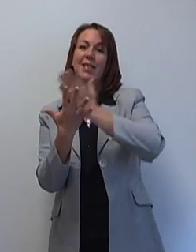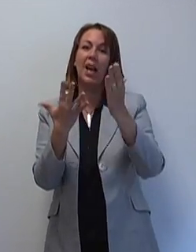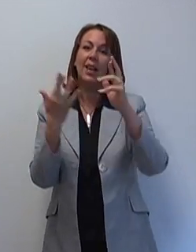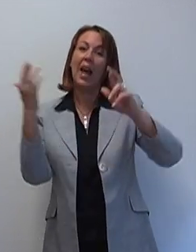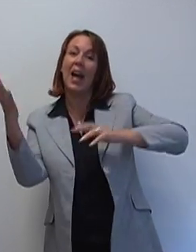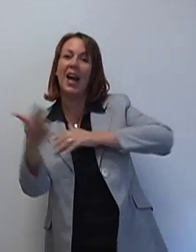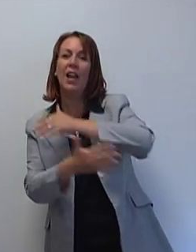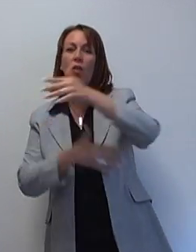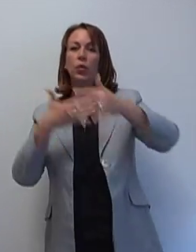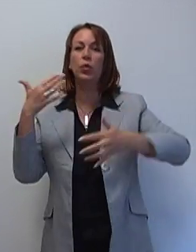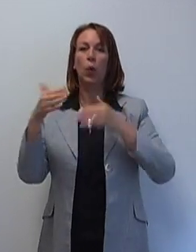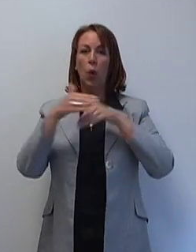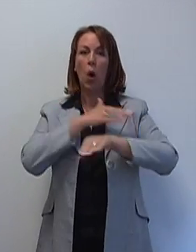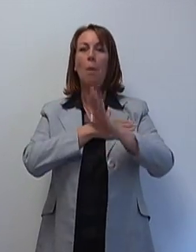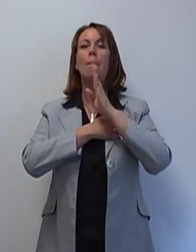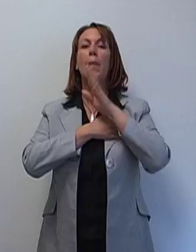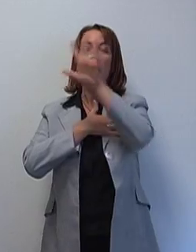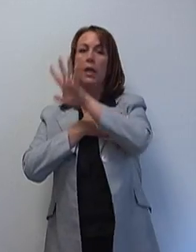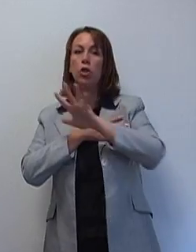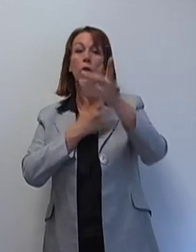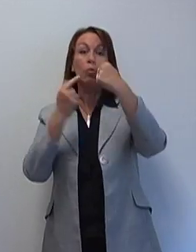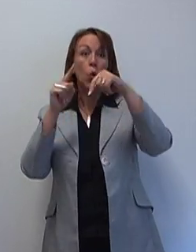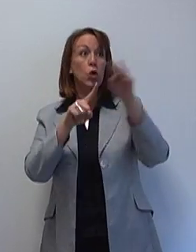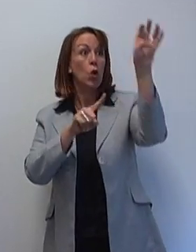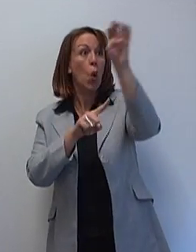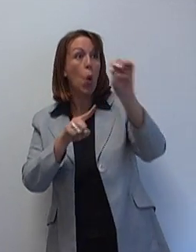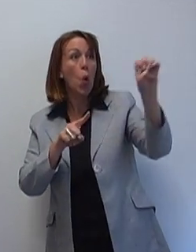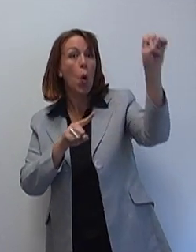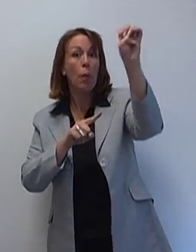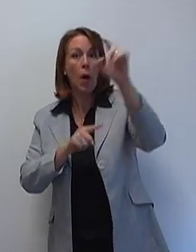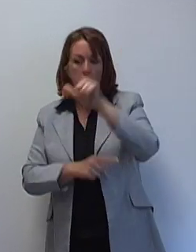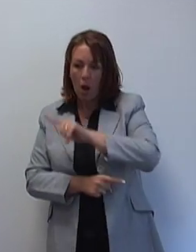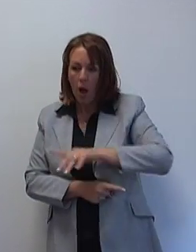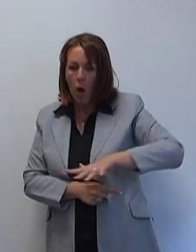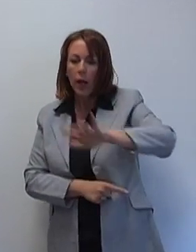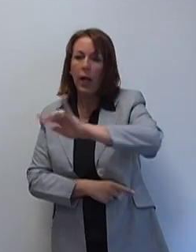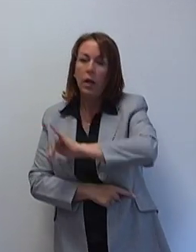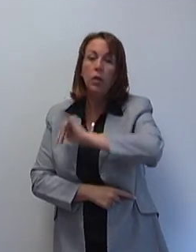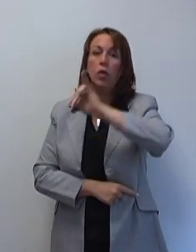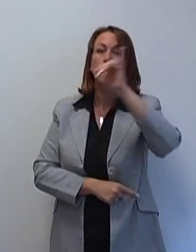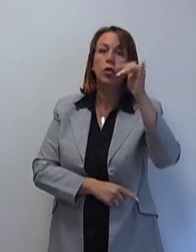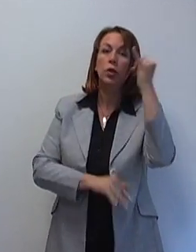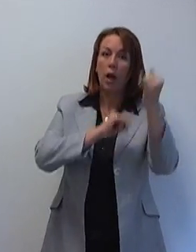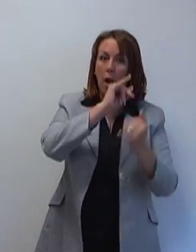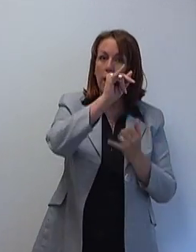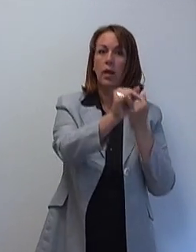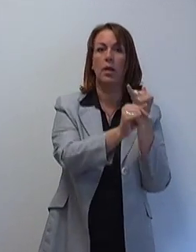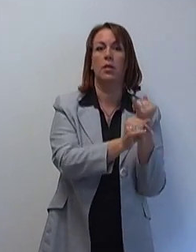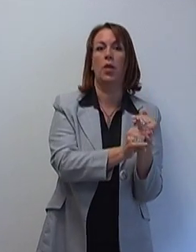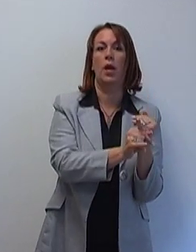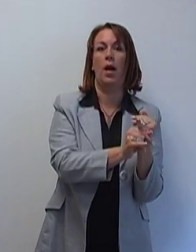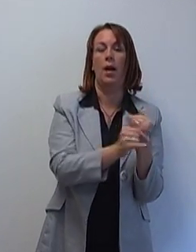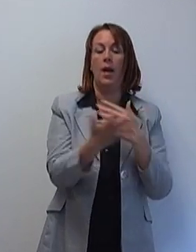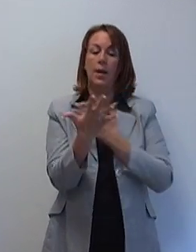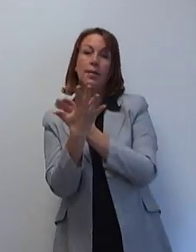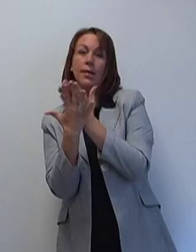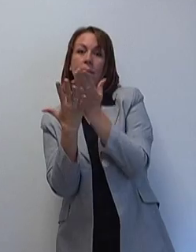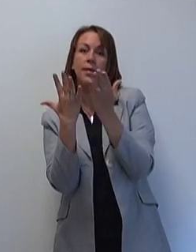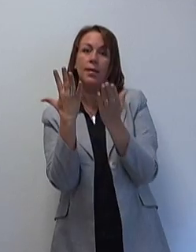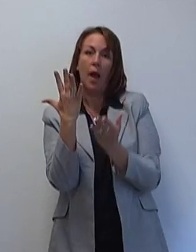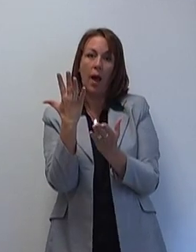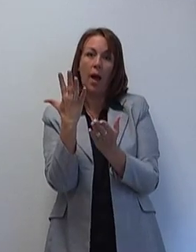cinq grandes révolutions, au niveau du pays, mais je pense aussi au niveau de l'Europe, je crois du niveau local jusqu'au niveau international.